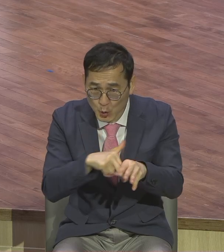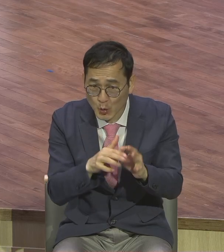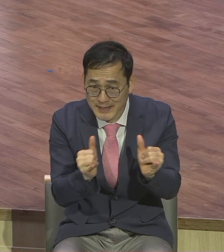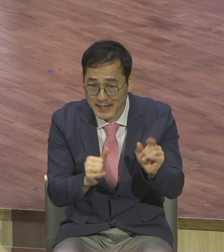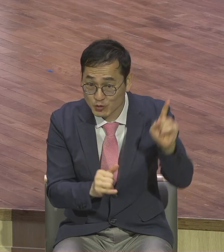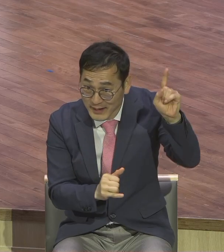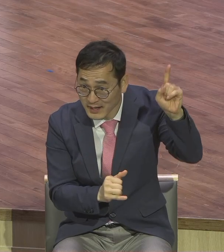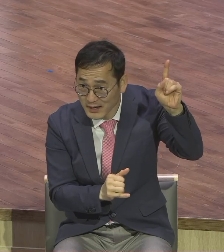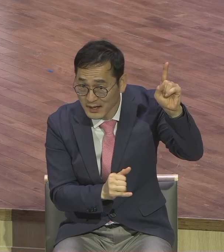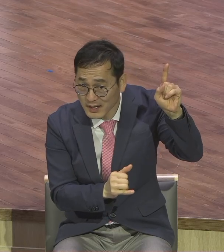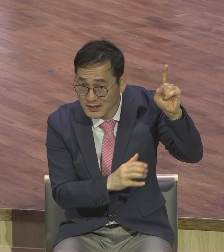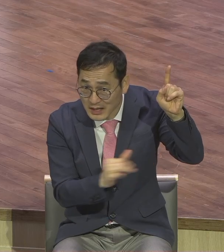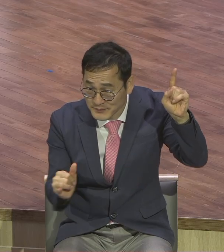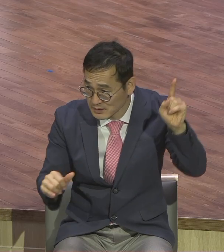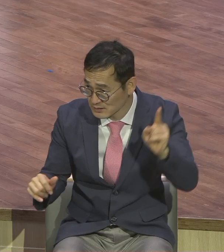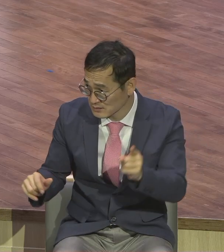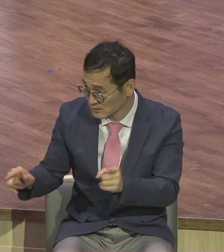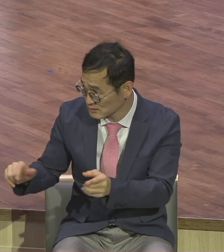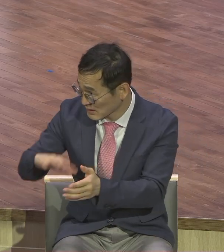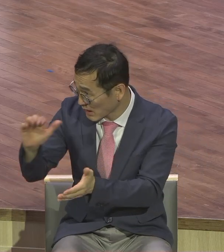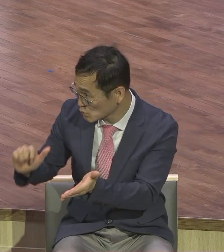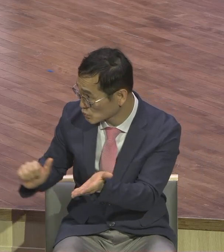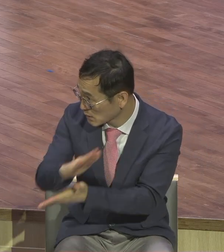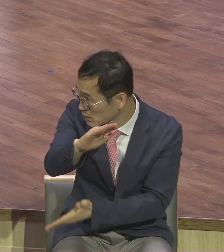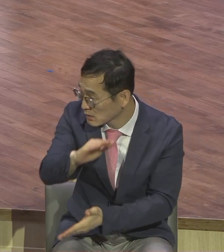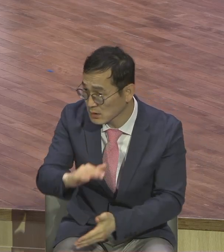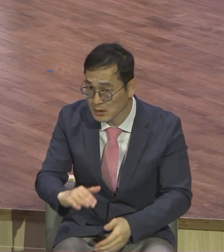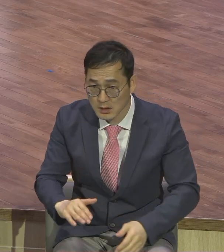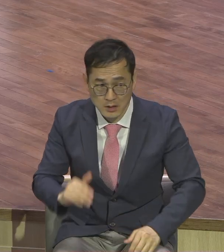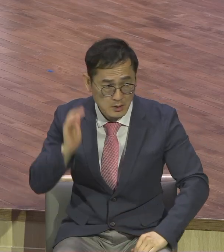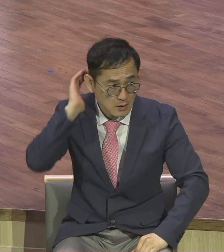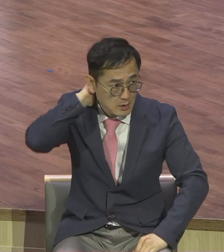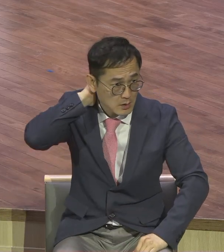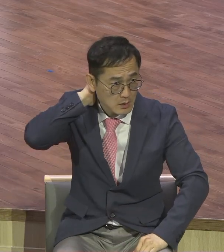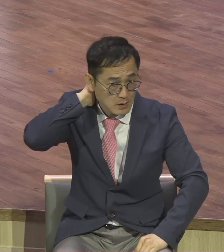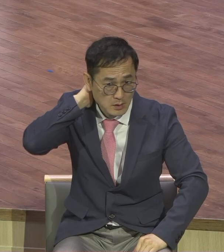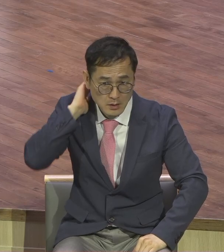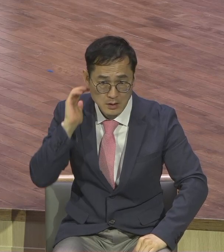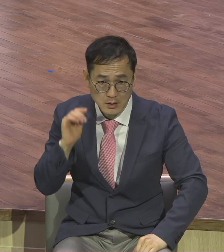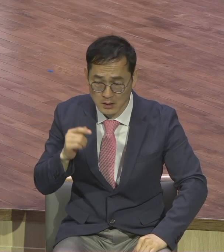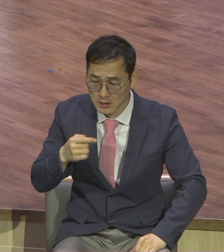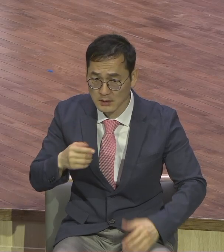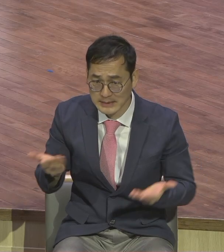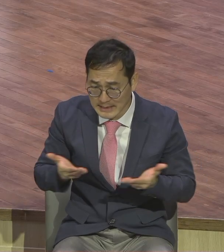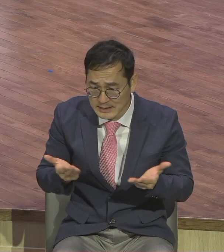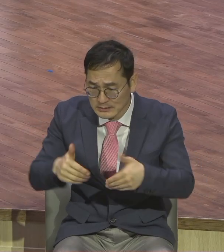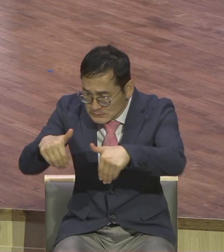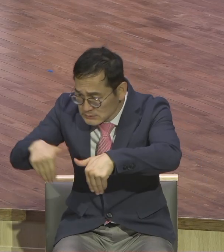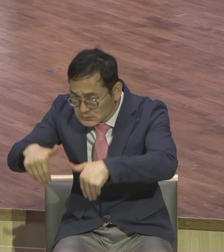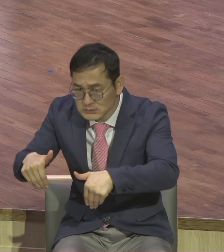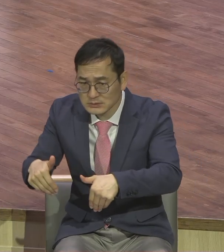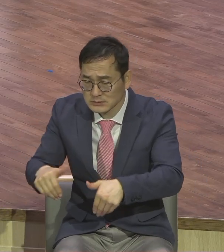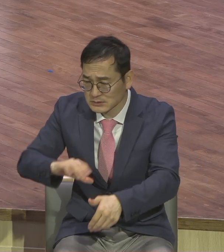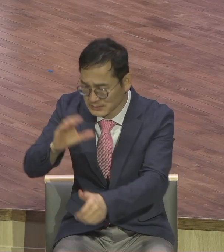입장에서 볼 때 자기 각자의 수입처가 중단되어 버렸어요. 수입처가 없어져 버렸어요.